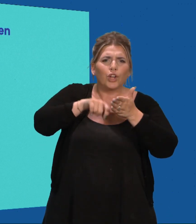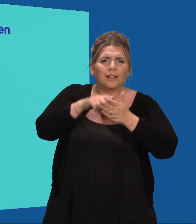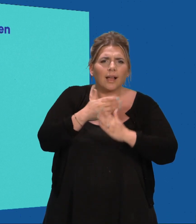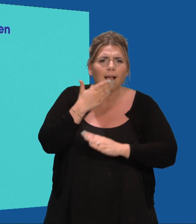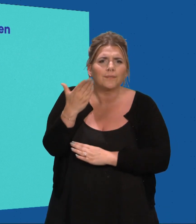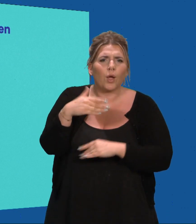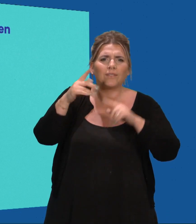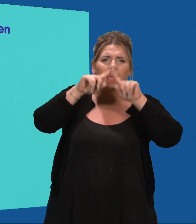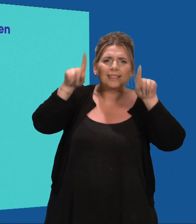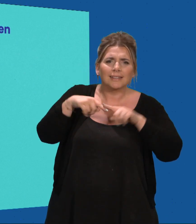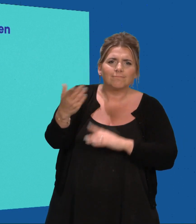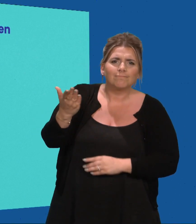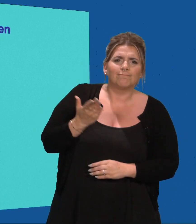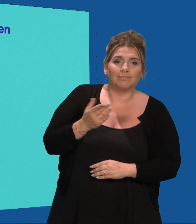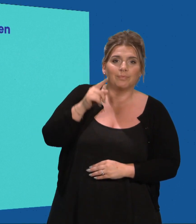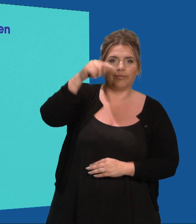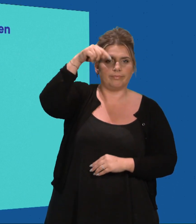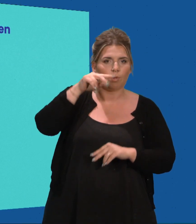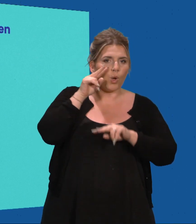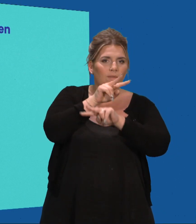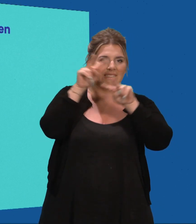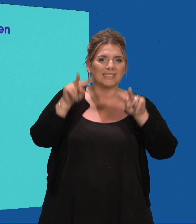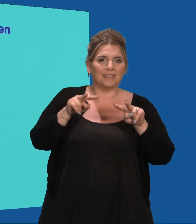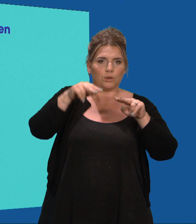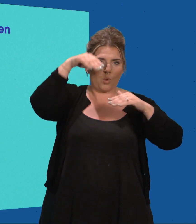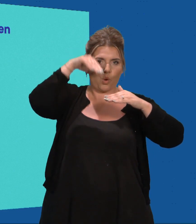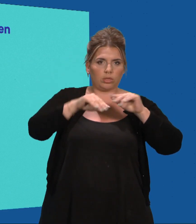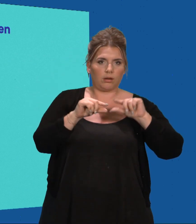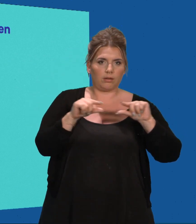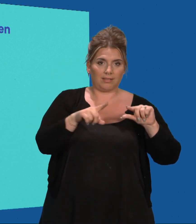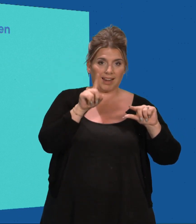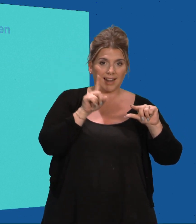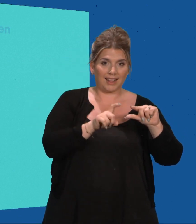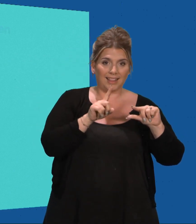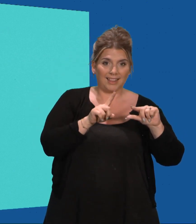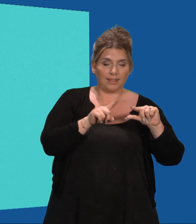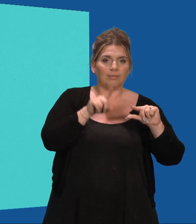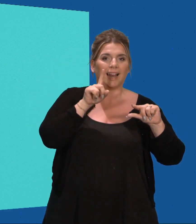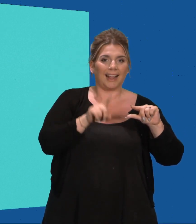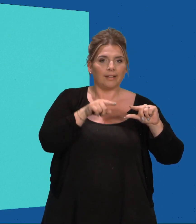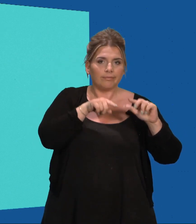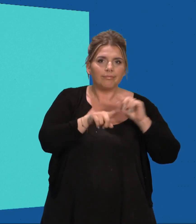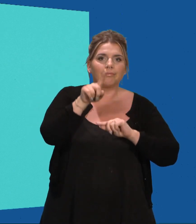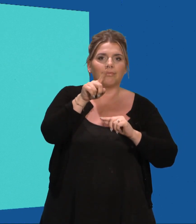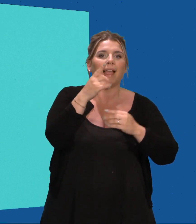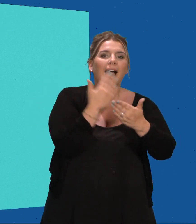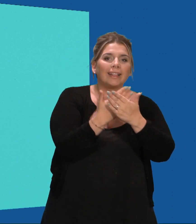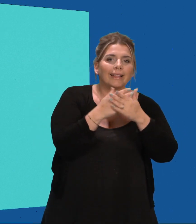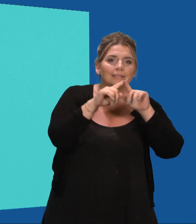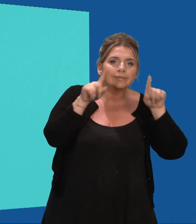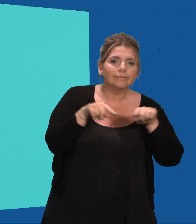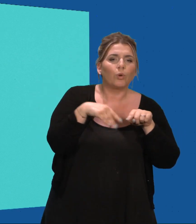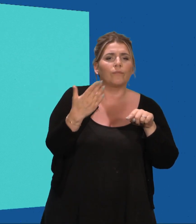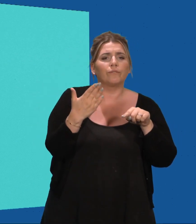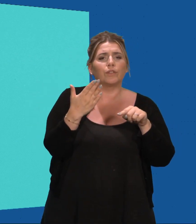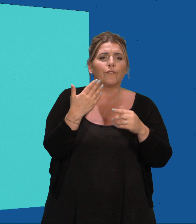Wil je attesten en vergunningen opvragen? Tik dan onderaan op Overzicht. Tik vervolgens op